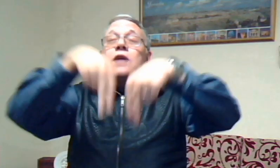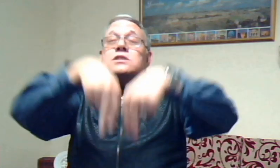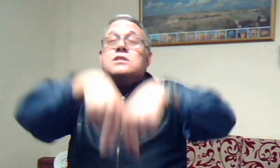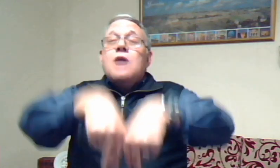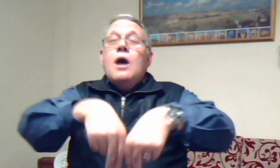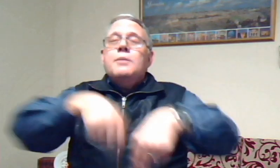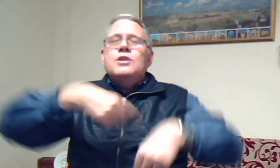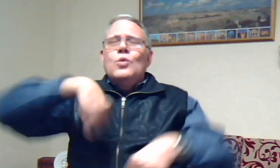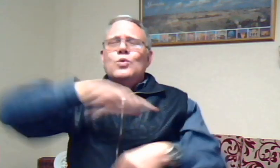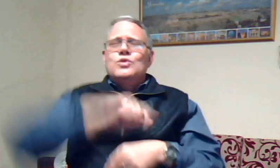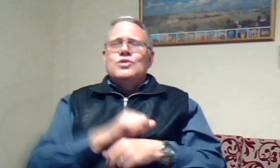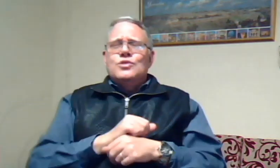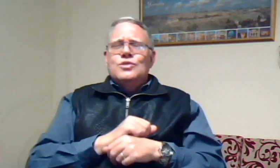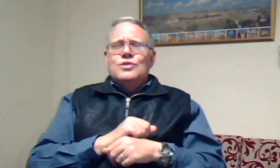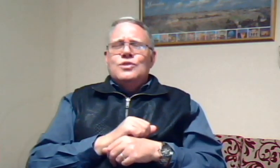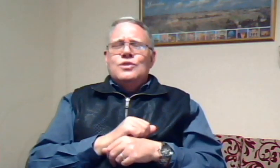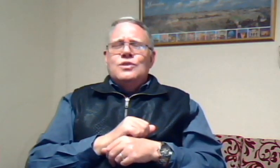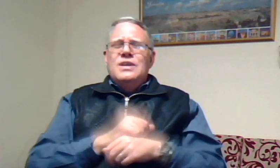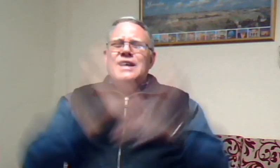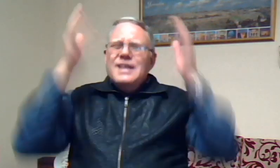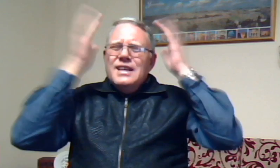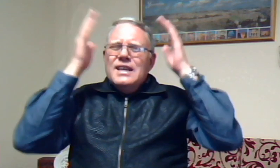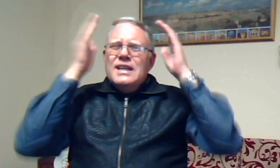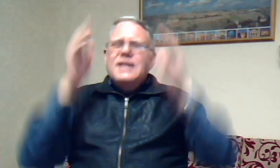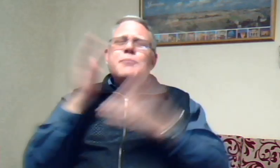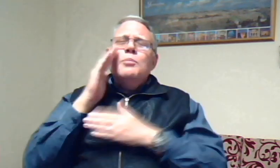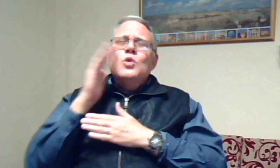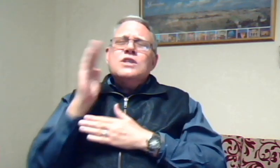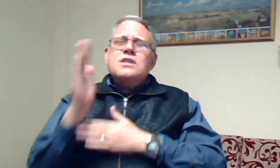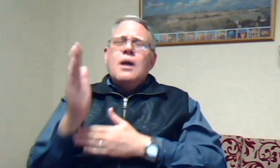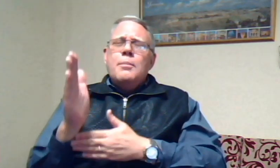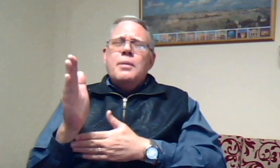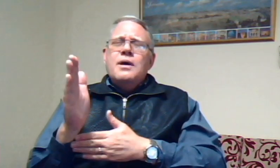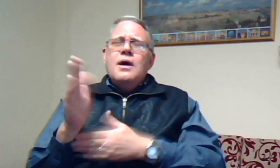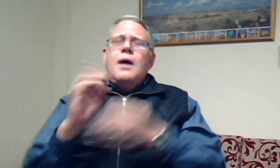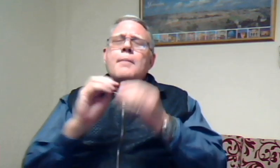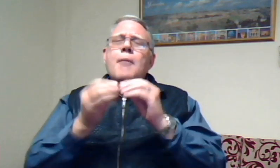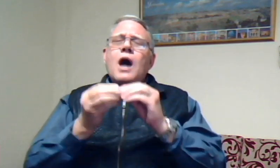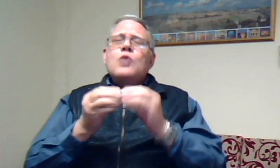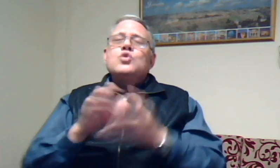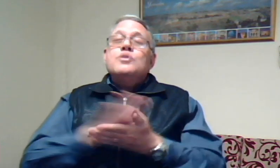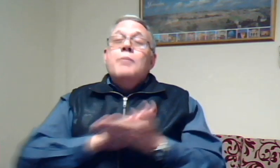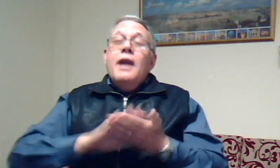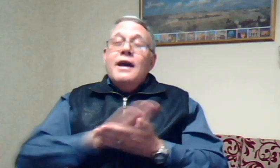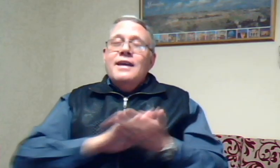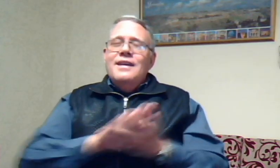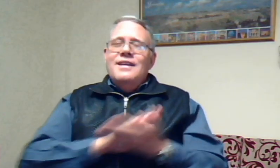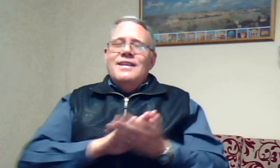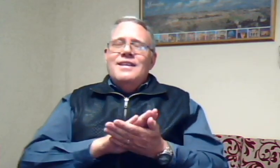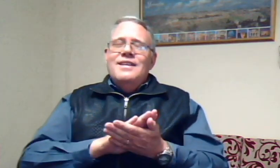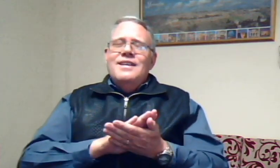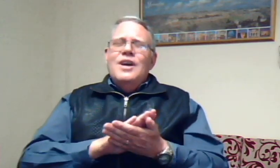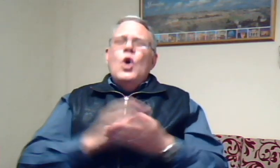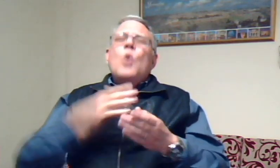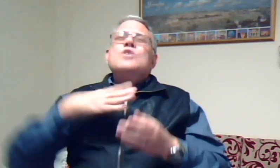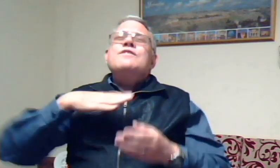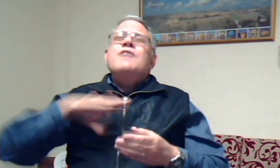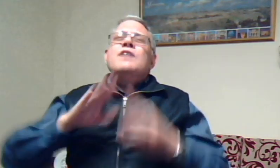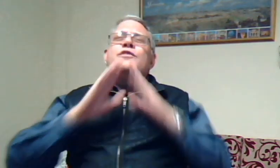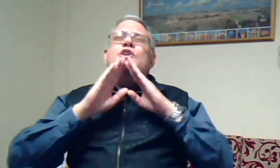saam met ons. Heere, die boodskap, maak ons blij. Ons wil vir die